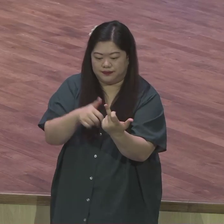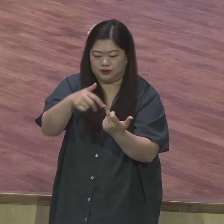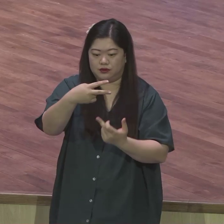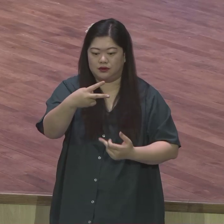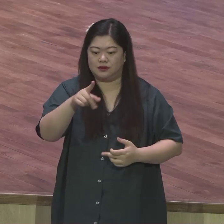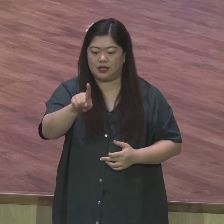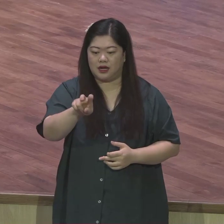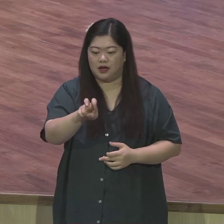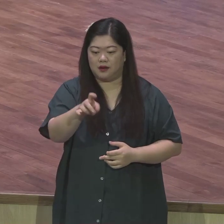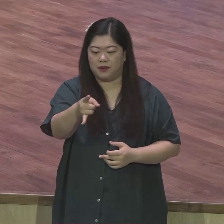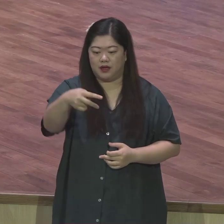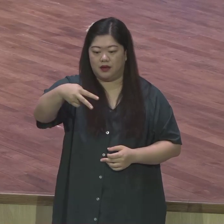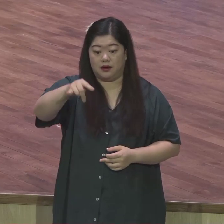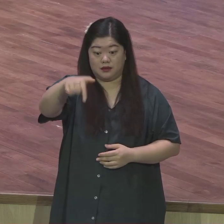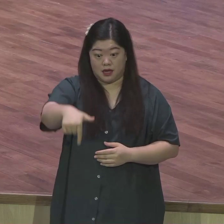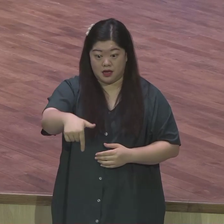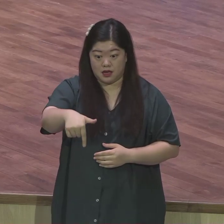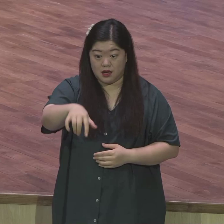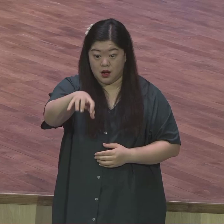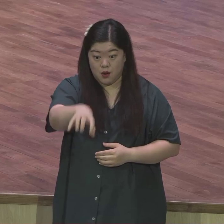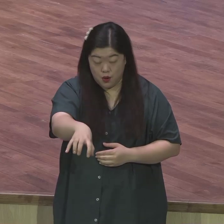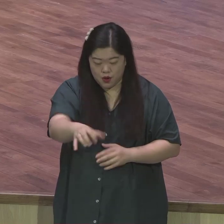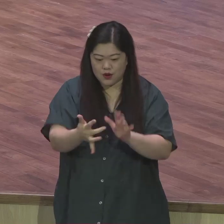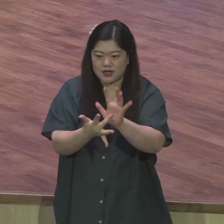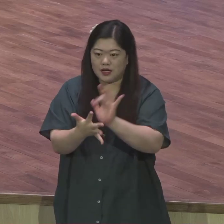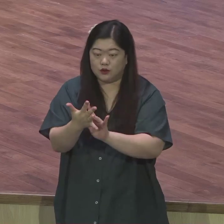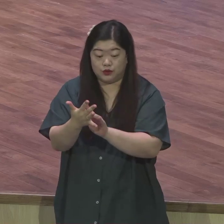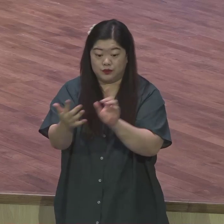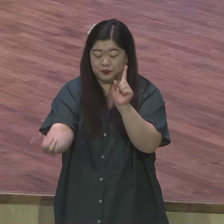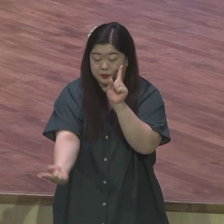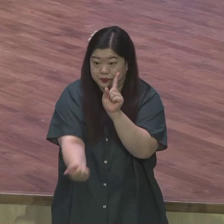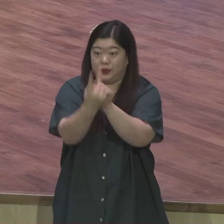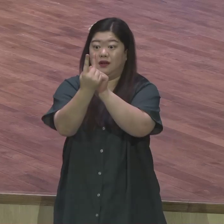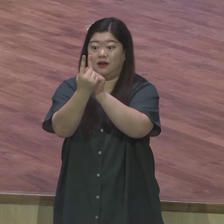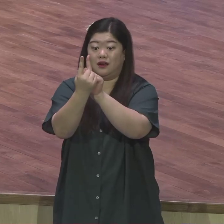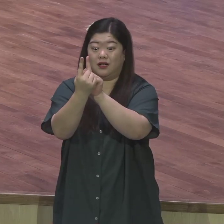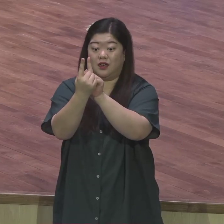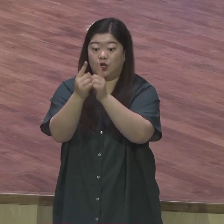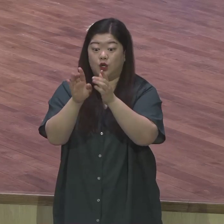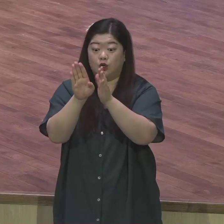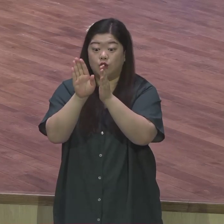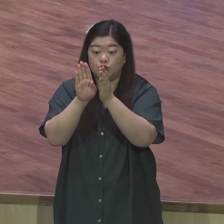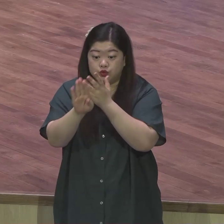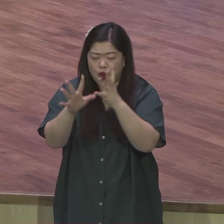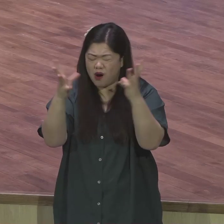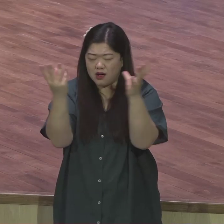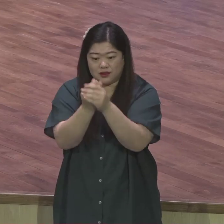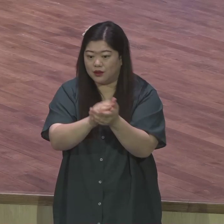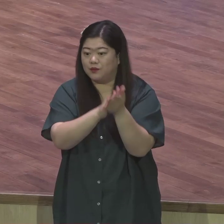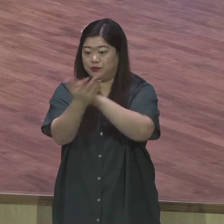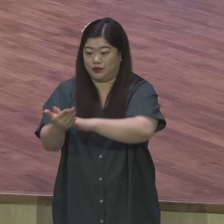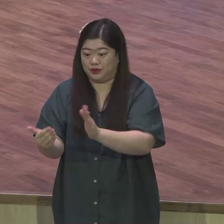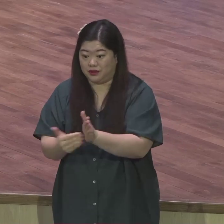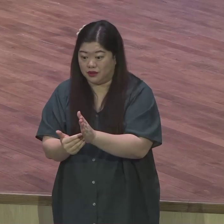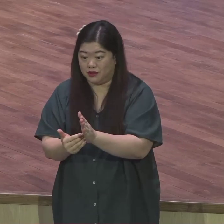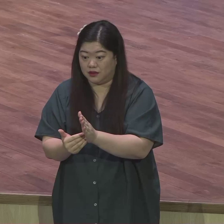부활하신 예수 그리스도를 만났단 말이에요 이 사람이 워낙 완고하니까